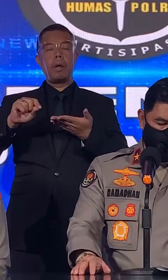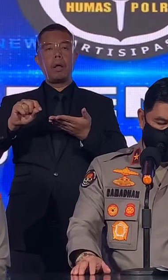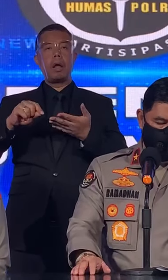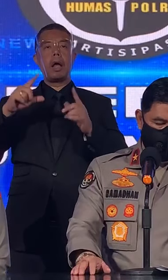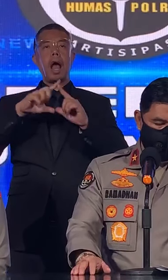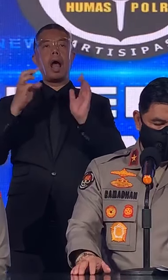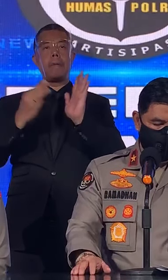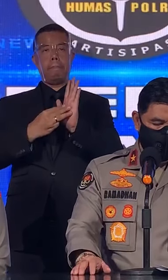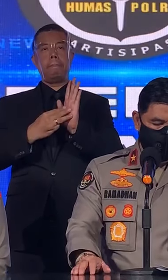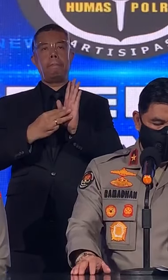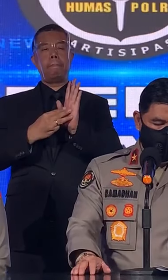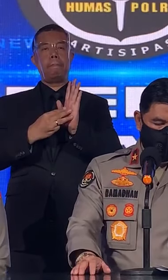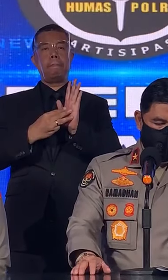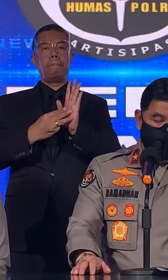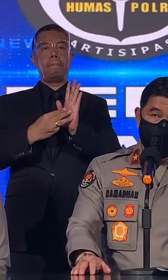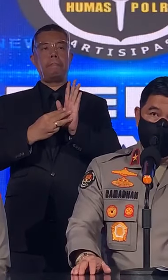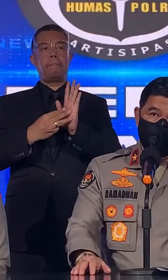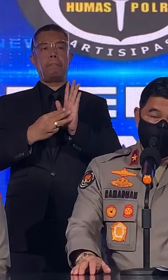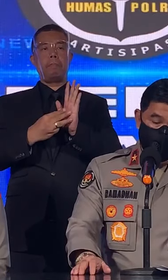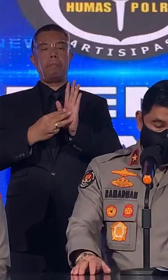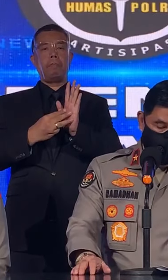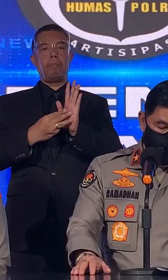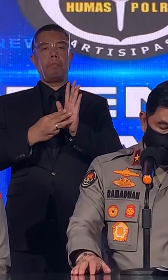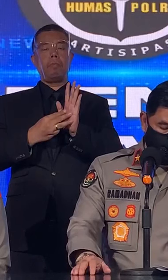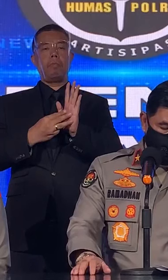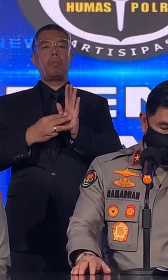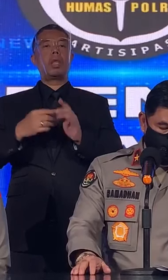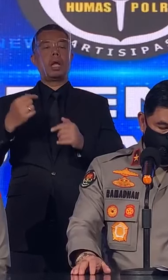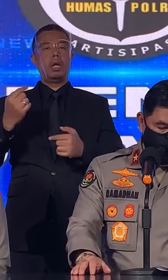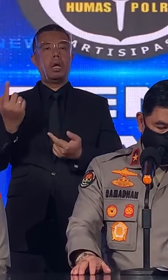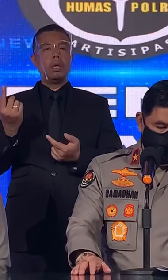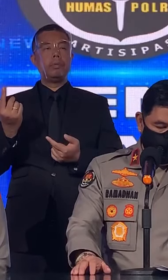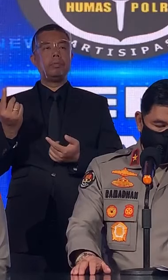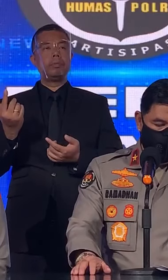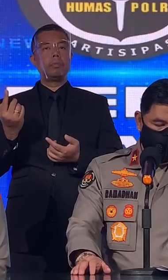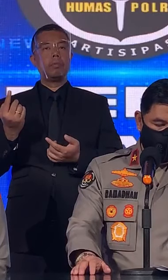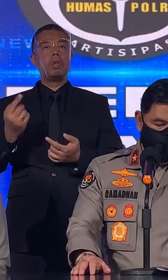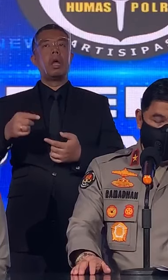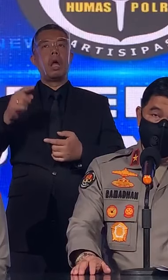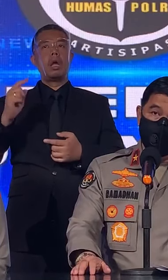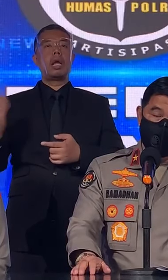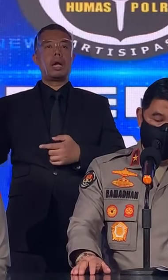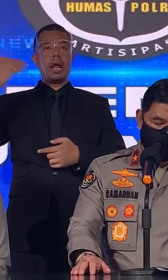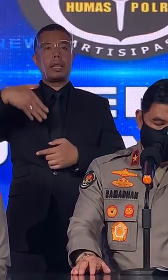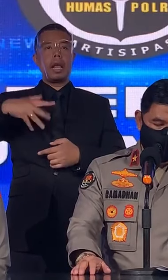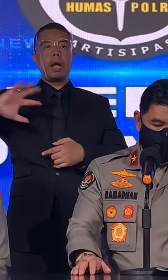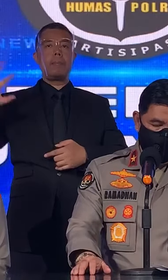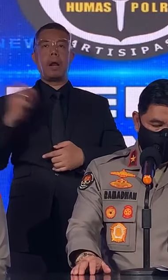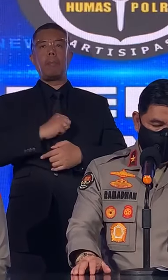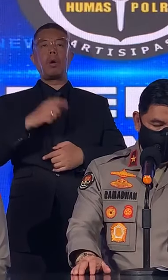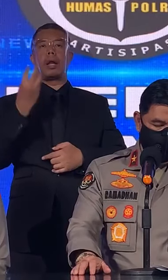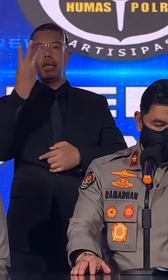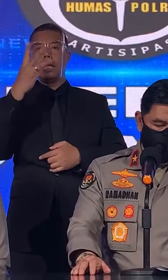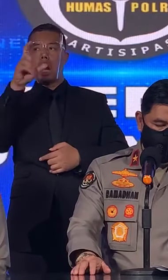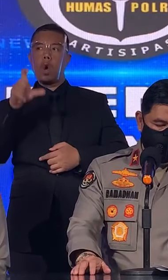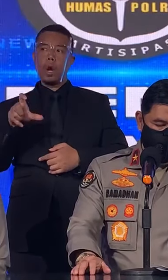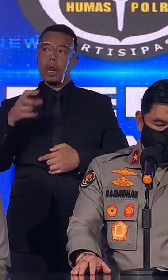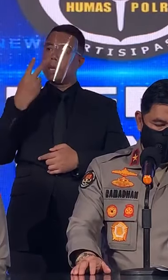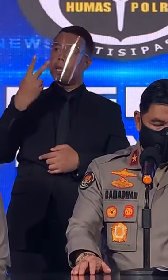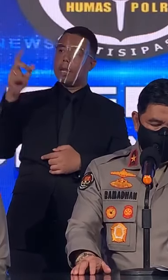AM. Pelaku terdiri dari tiga orang mencurigakan